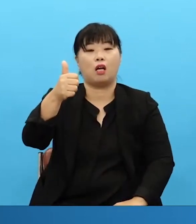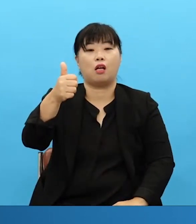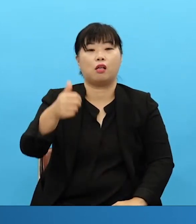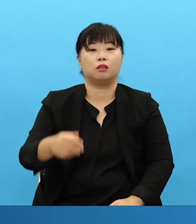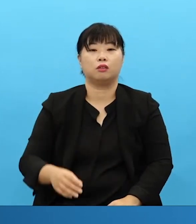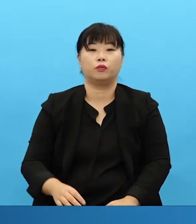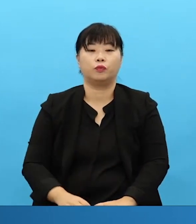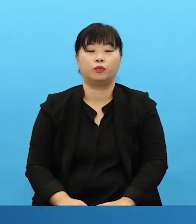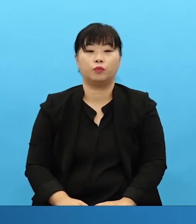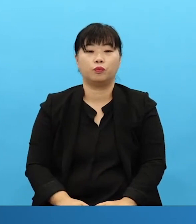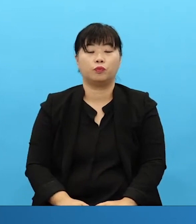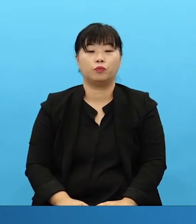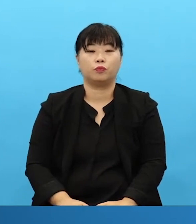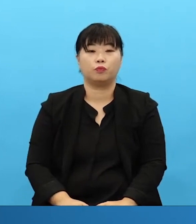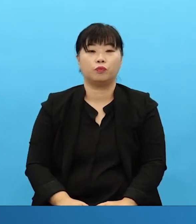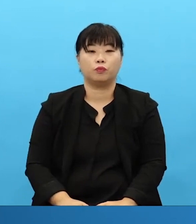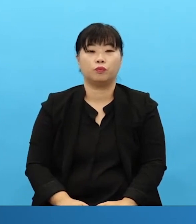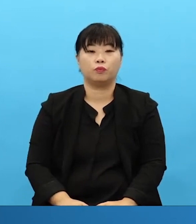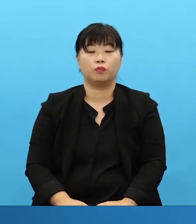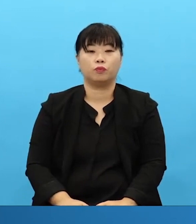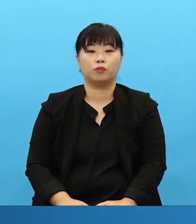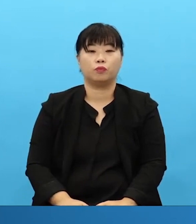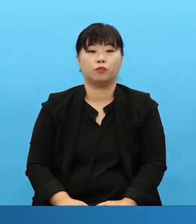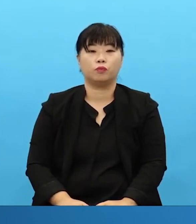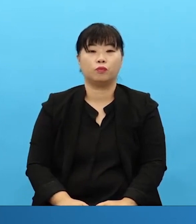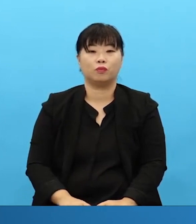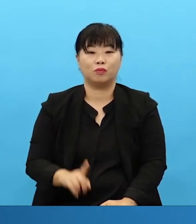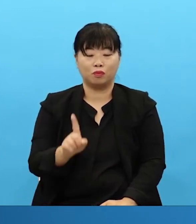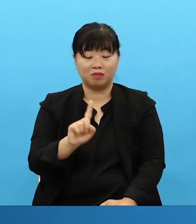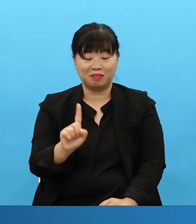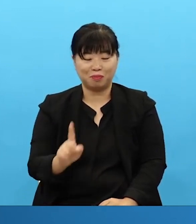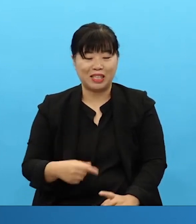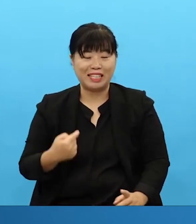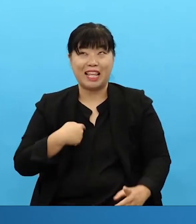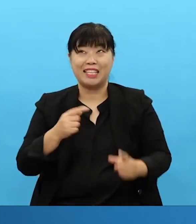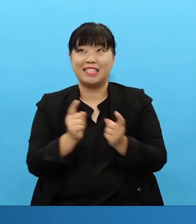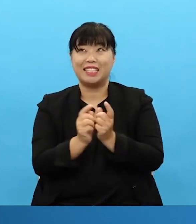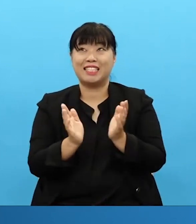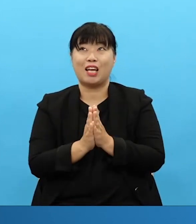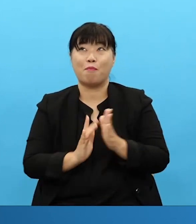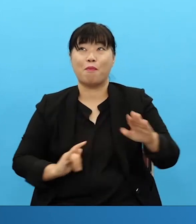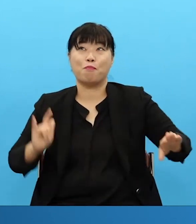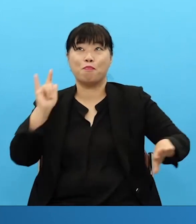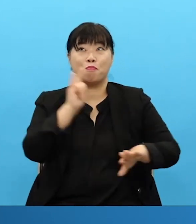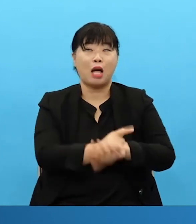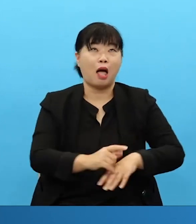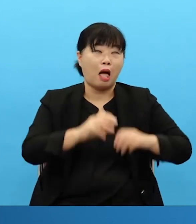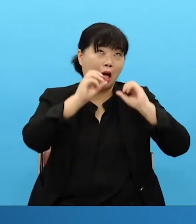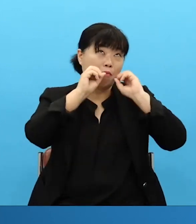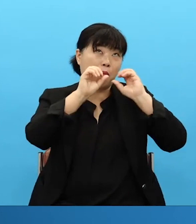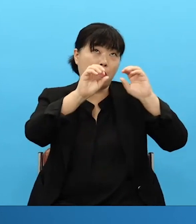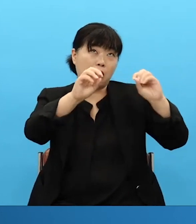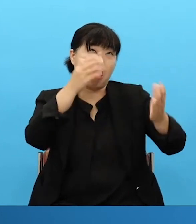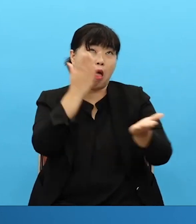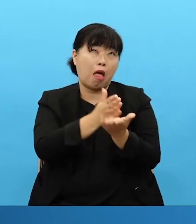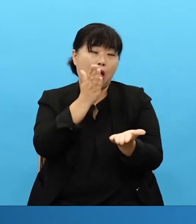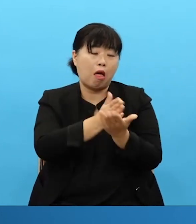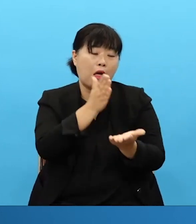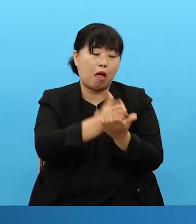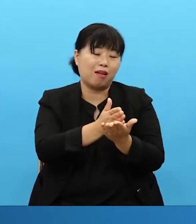어떤 면에서는 여러분의 말씀을 내면 떠들어고 하면 성교사는 귀찮을 수도 있어요. 말을 못하고. 그렇죠. one says if you go there and you make a lot of noise you can actually be interfered with what